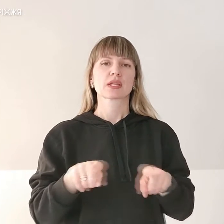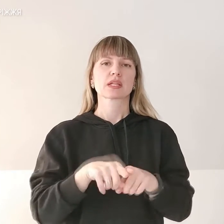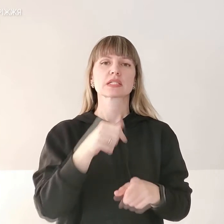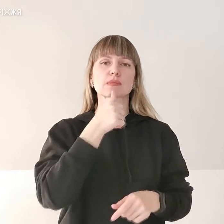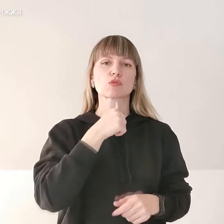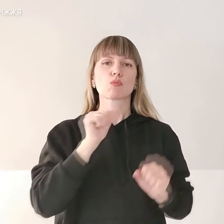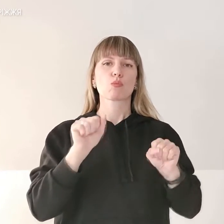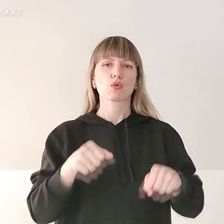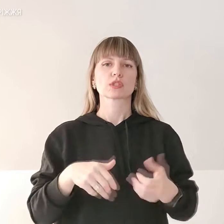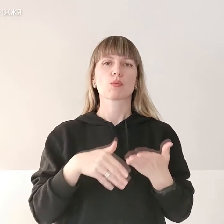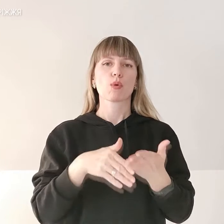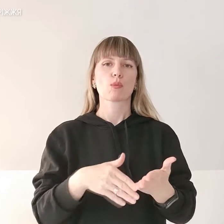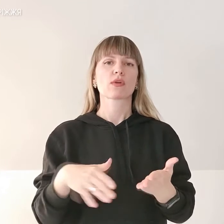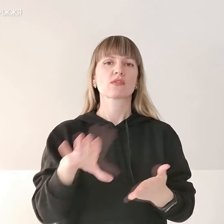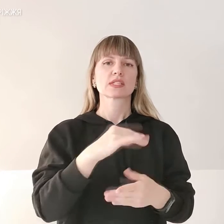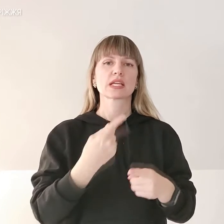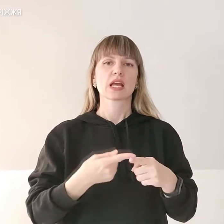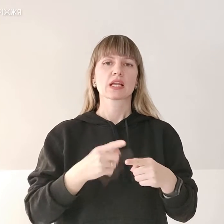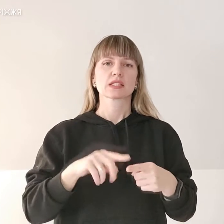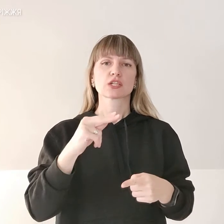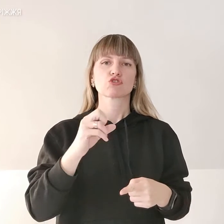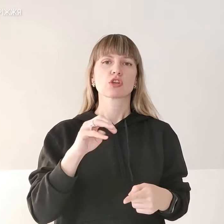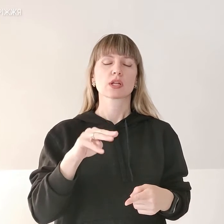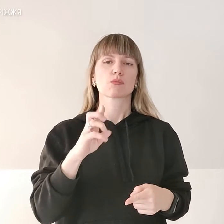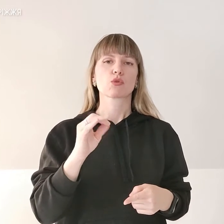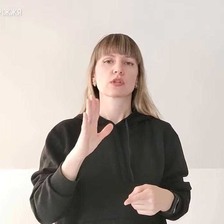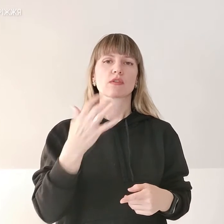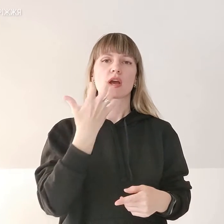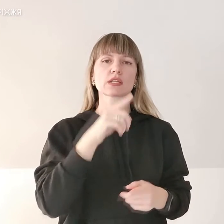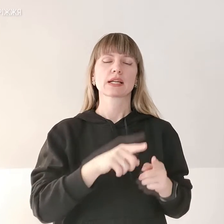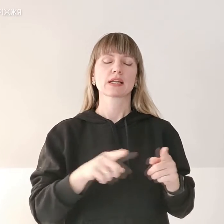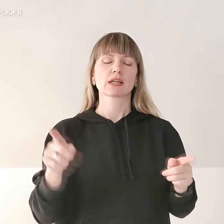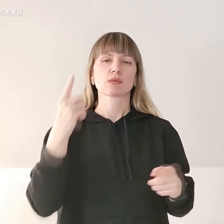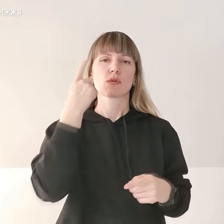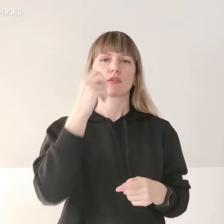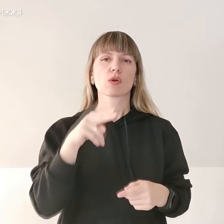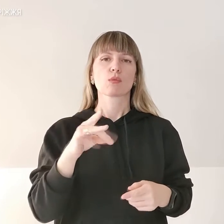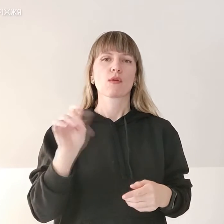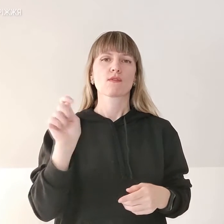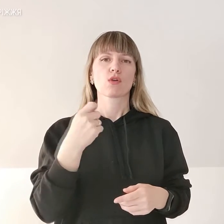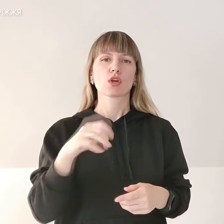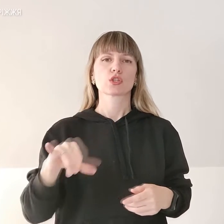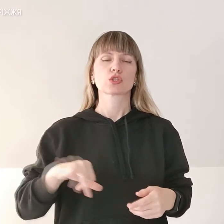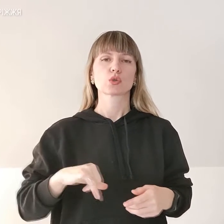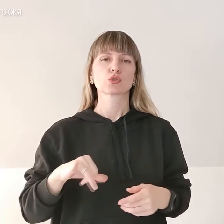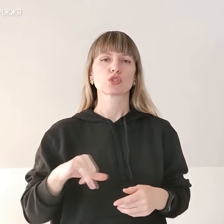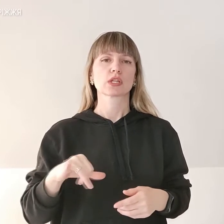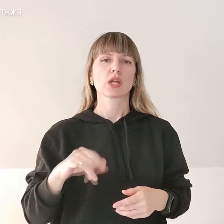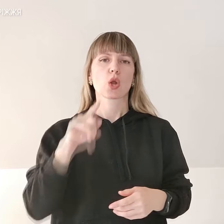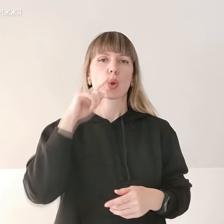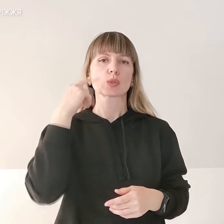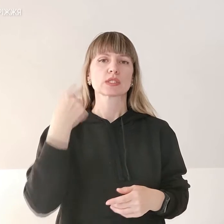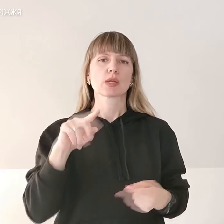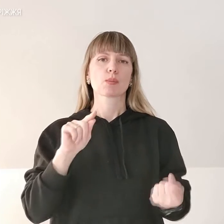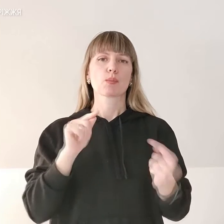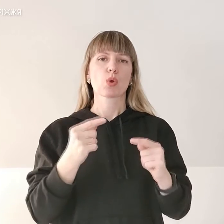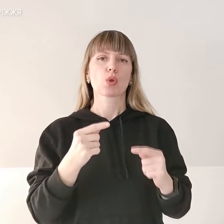можна за допомогою всіх цих чат-ботів, також гарячих ліній, повідомляти про воєнні злочини Російської Федерації проти цивільного